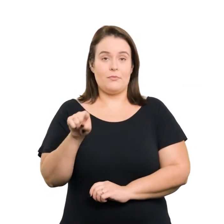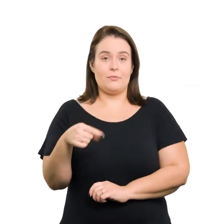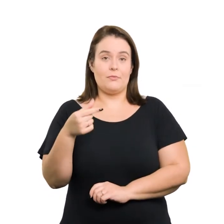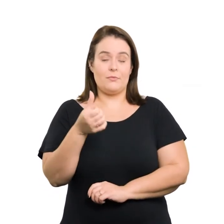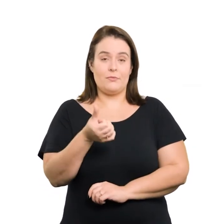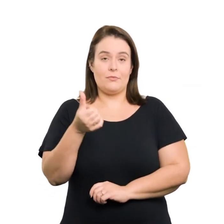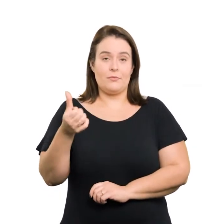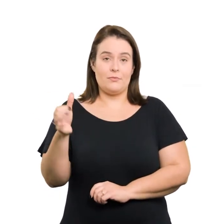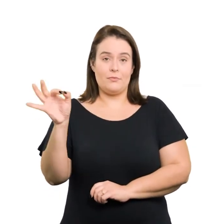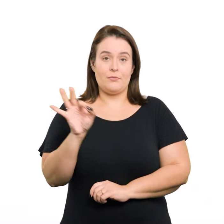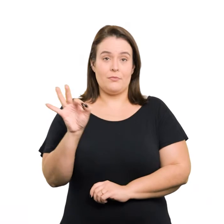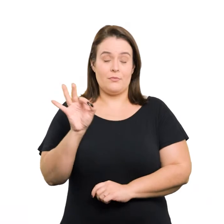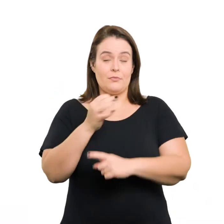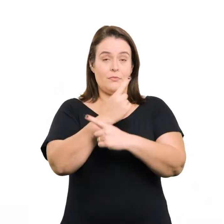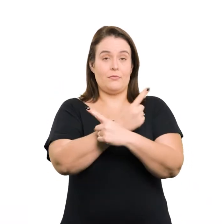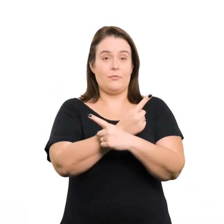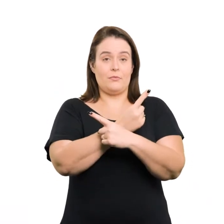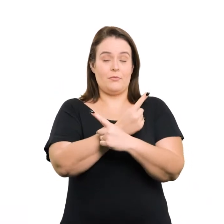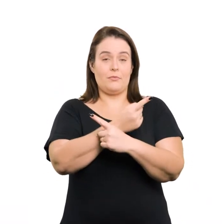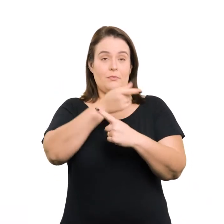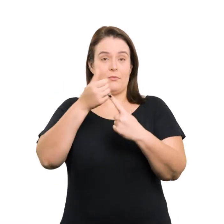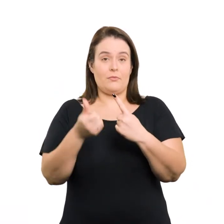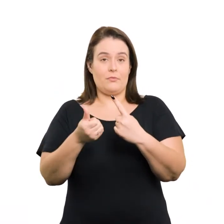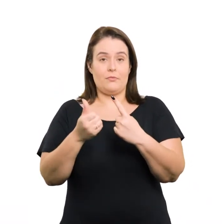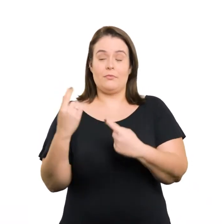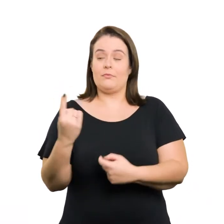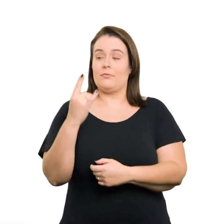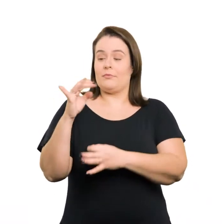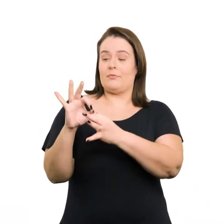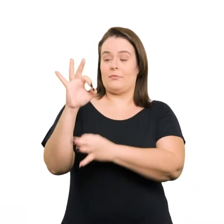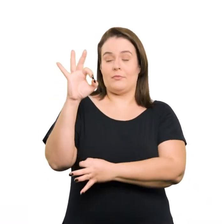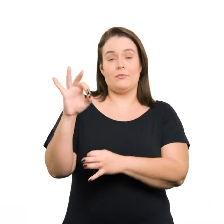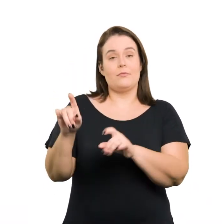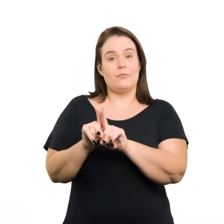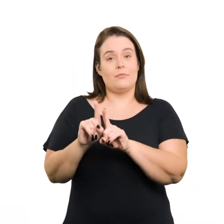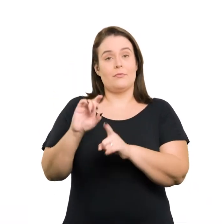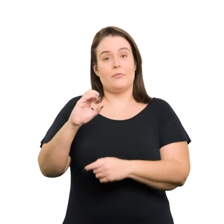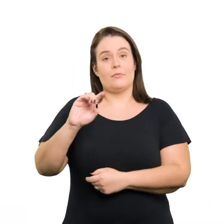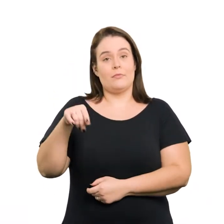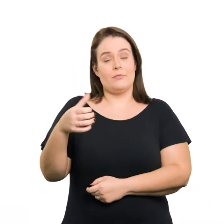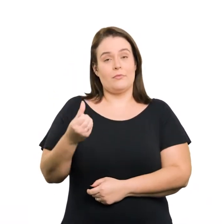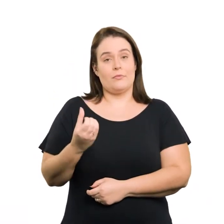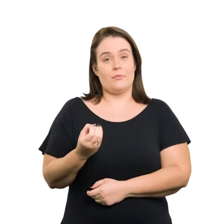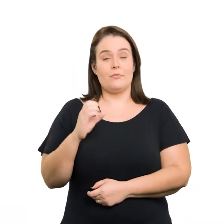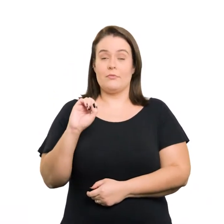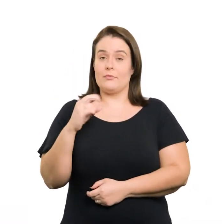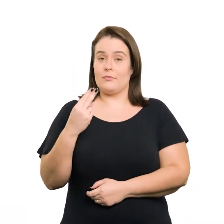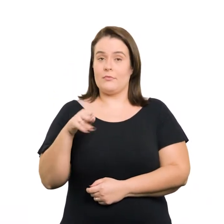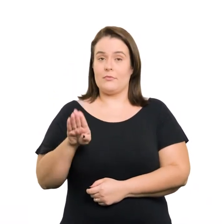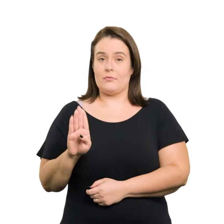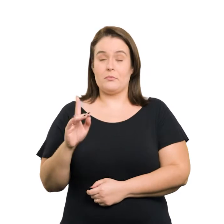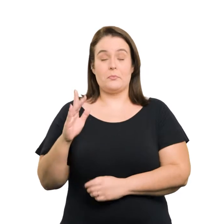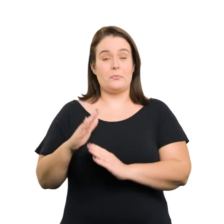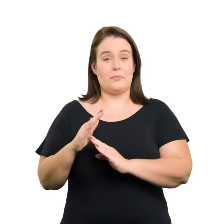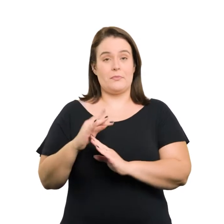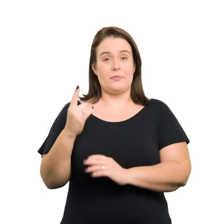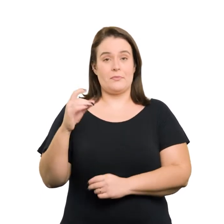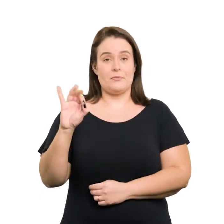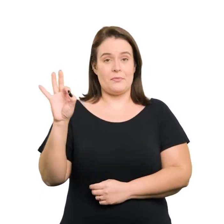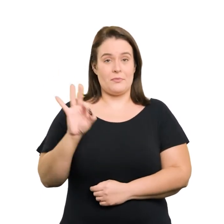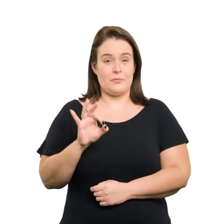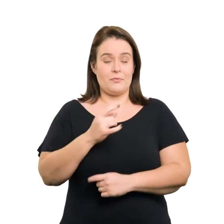16,66% 1 por 6 Para altura até 0,60 m Ou